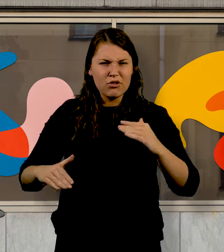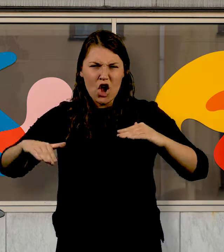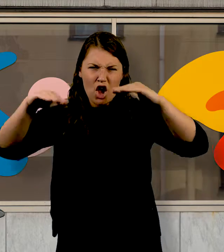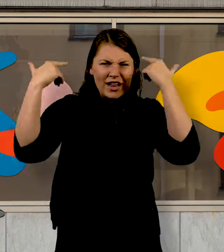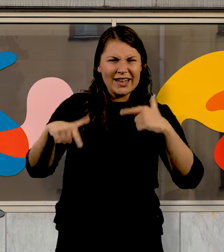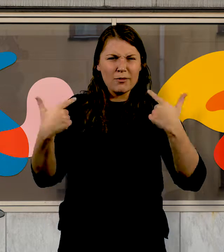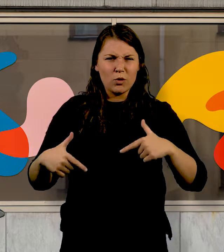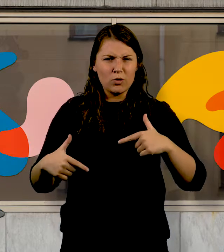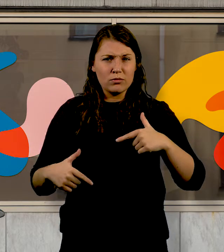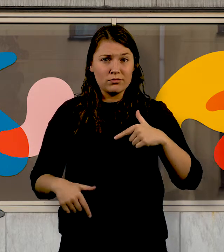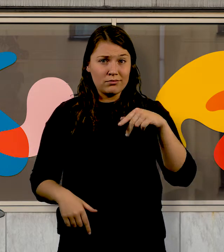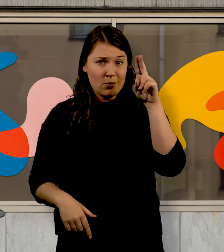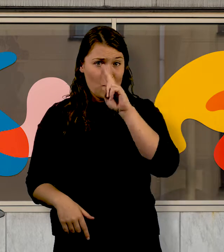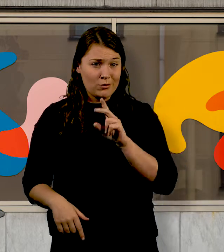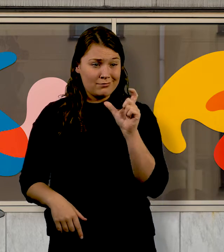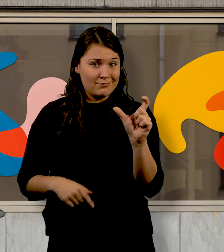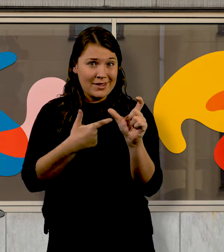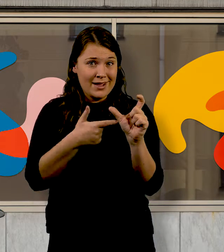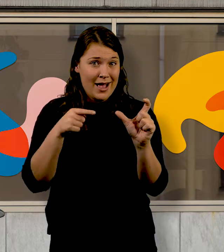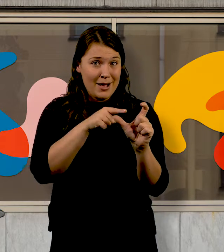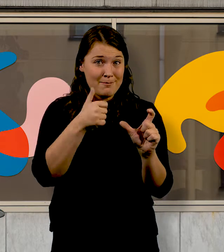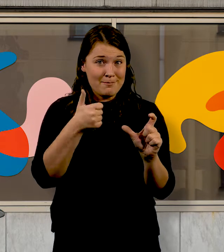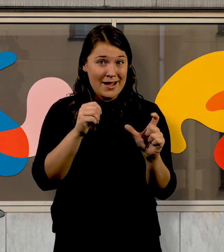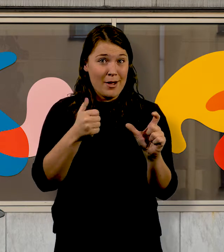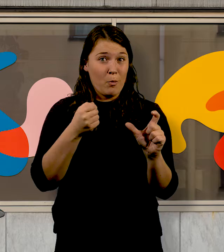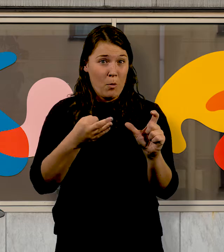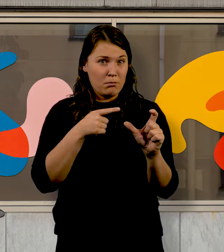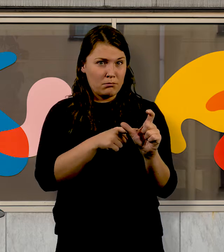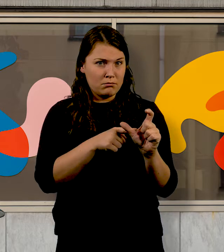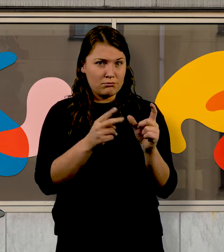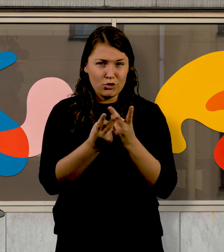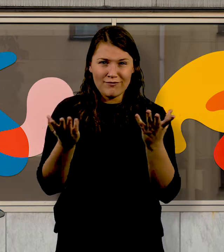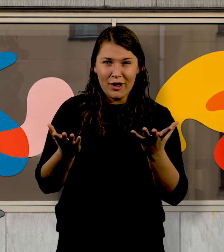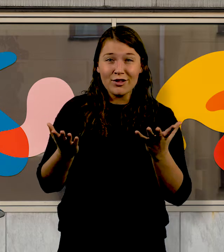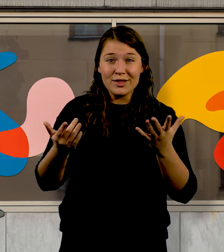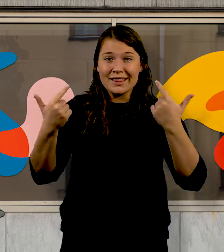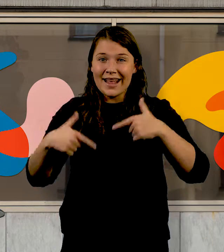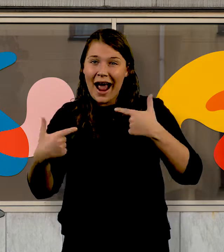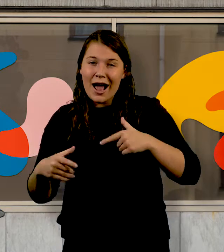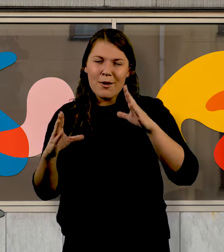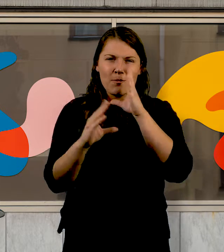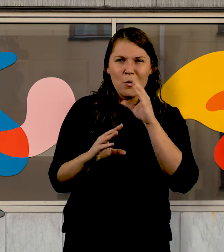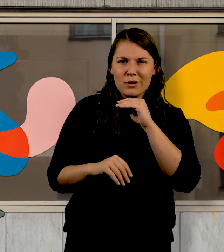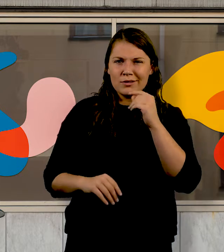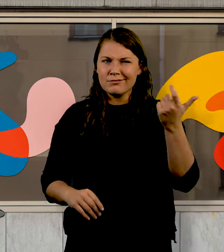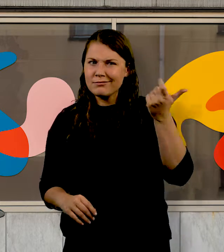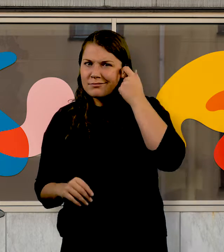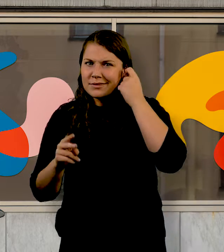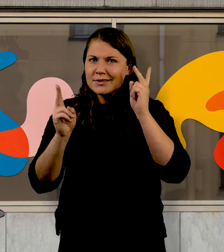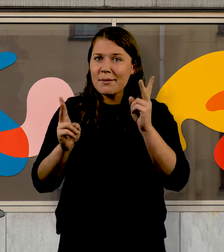Kristin Rapp har i sina offentliga arbeten hittills arbetat med utsmyckning på planglas genom blästring och målning eller